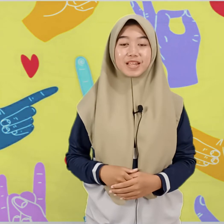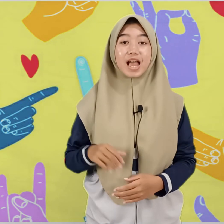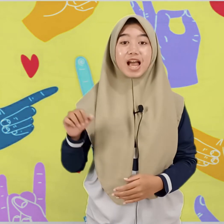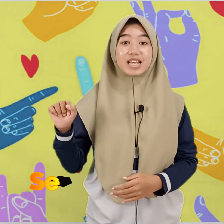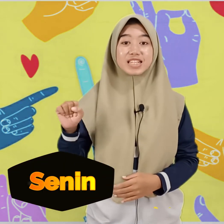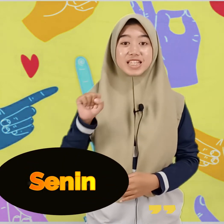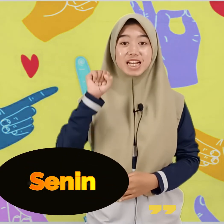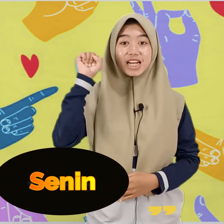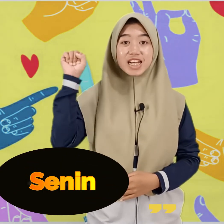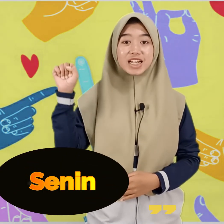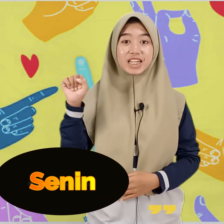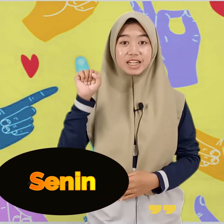Senin